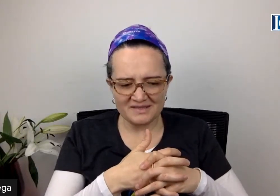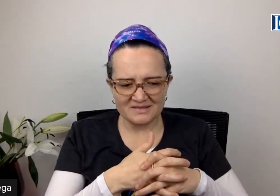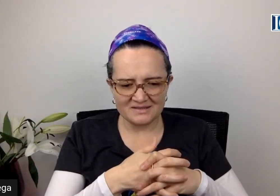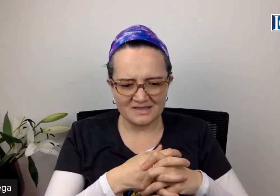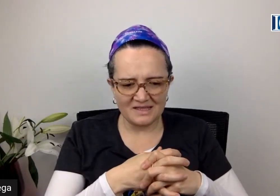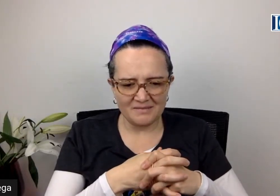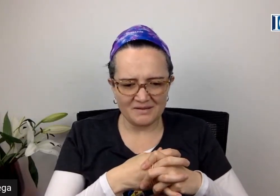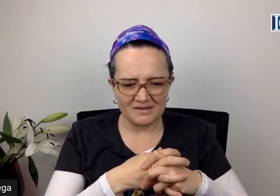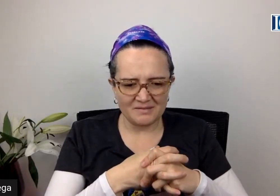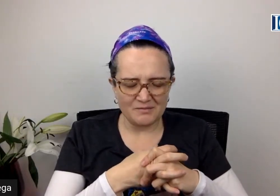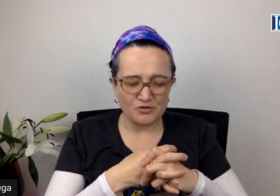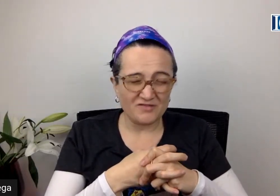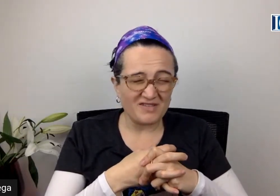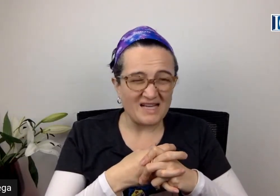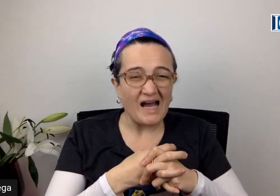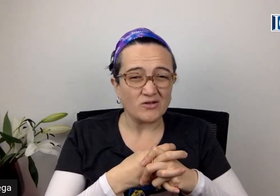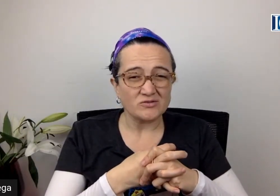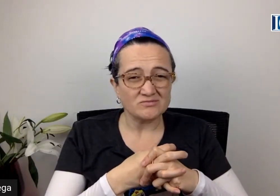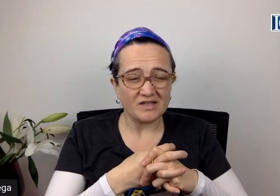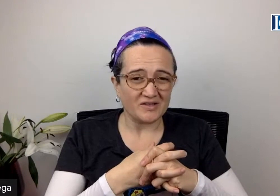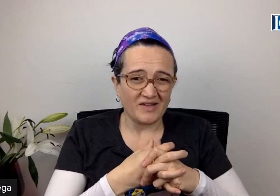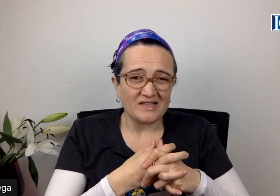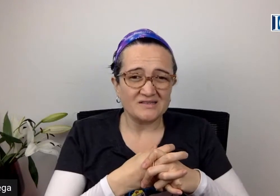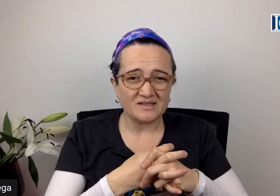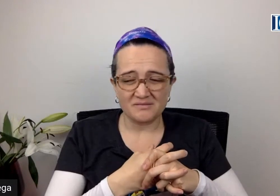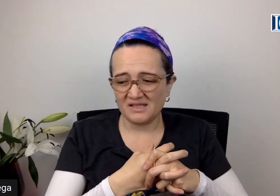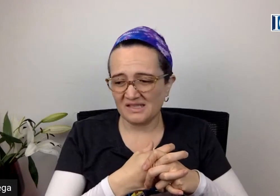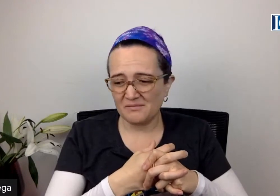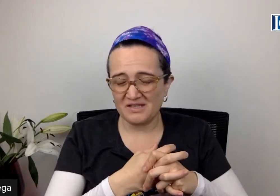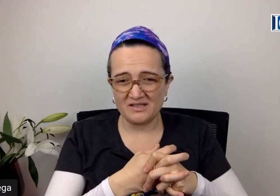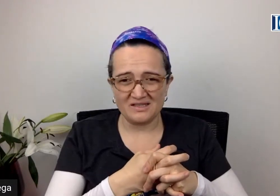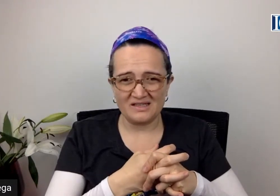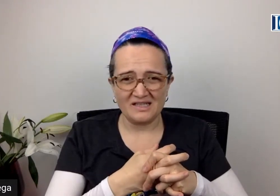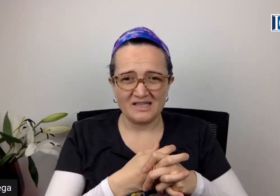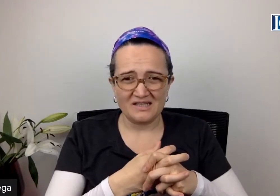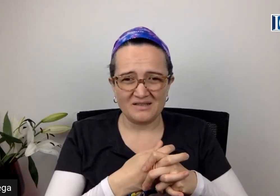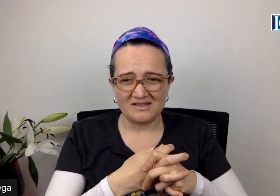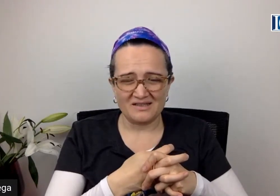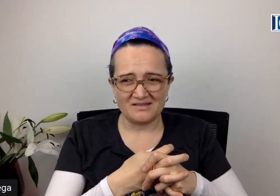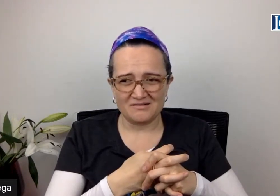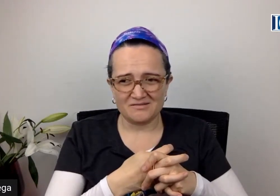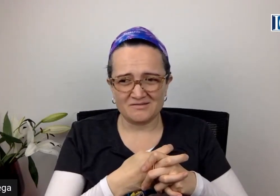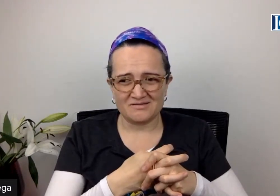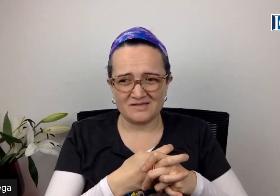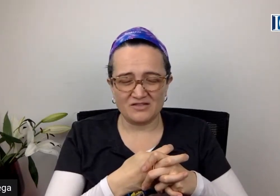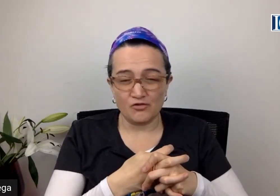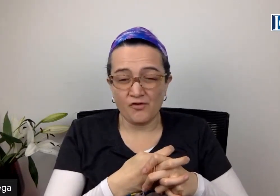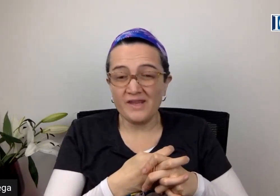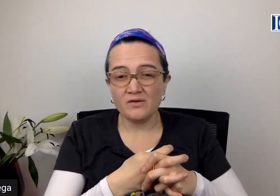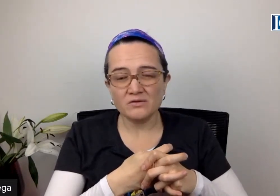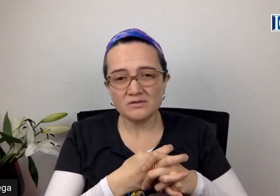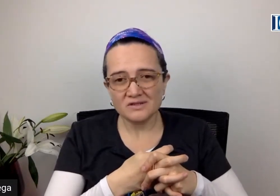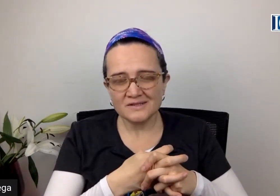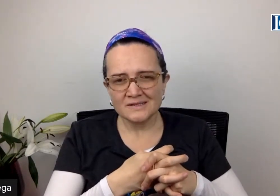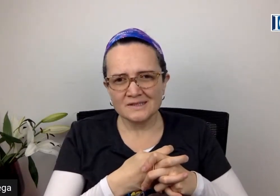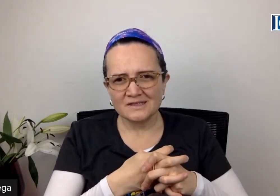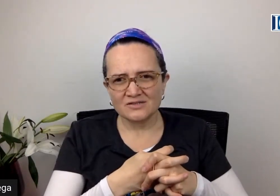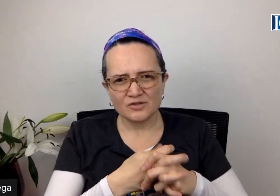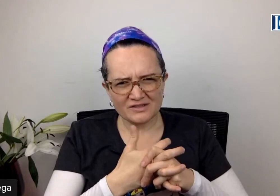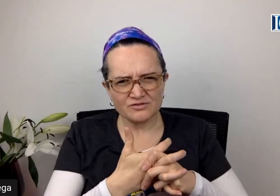que me han mortificado, la verdad, que he sufrido, son esos